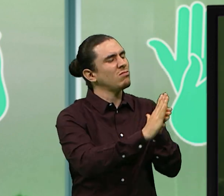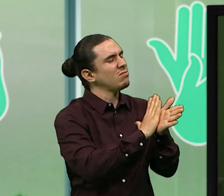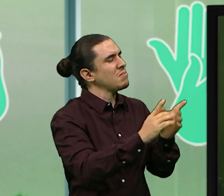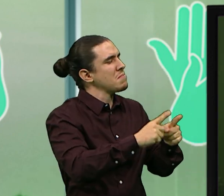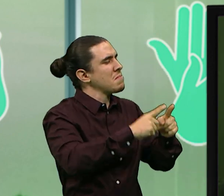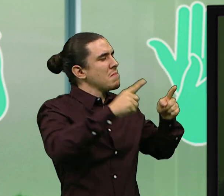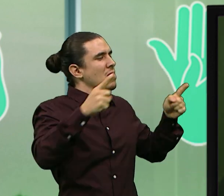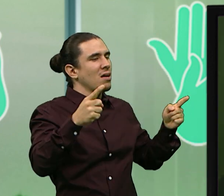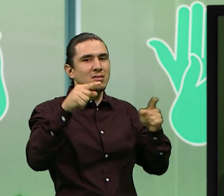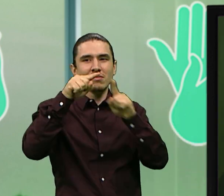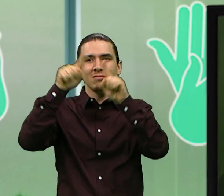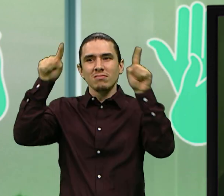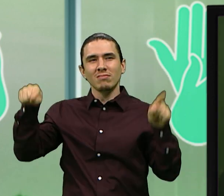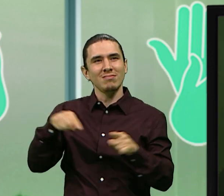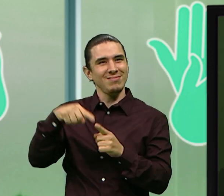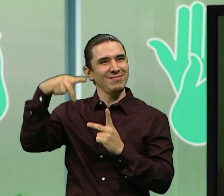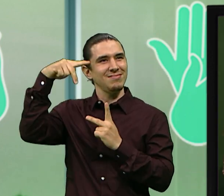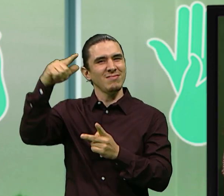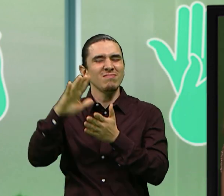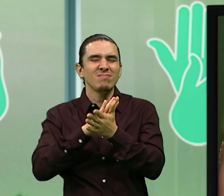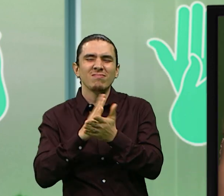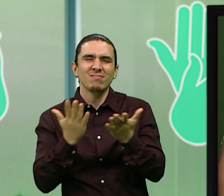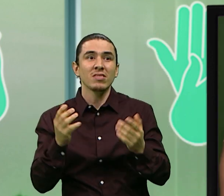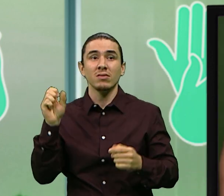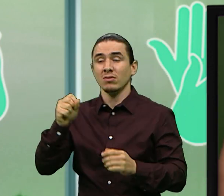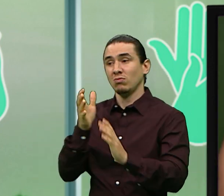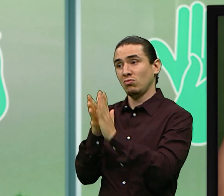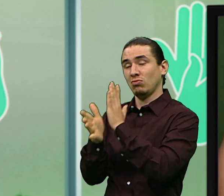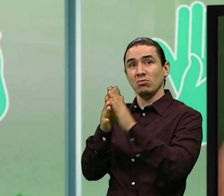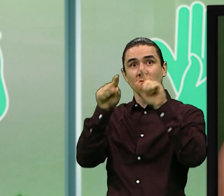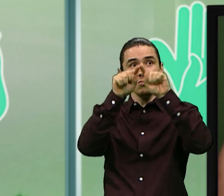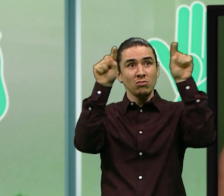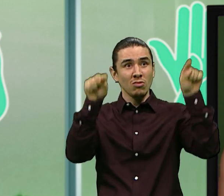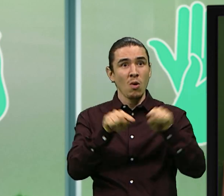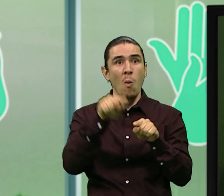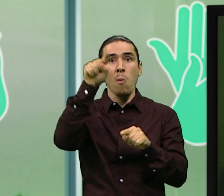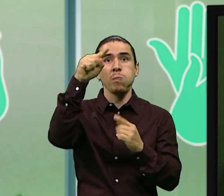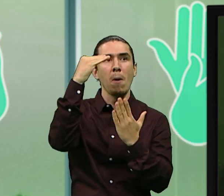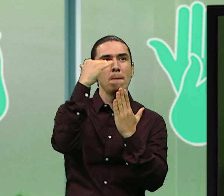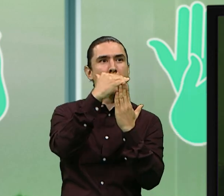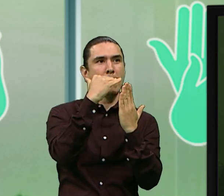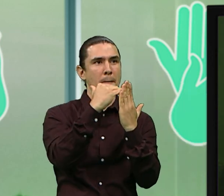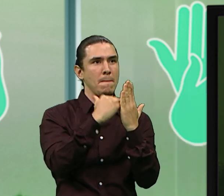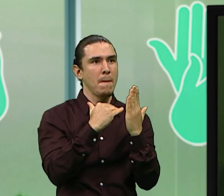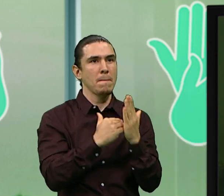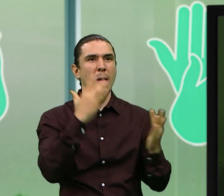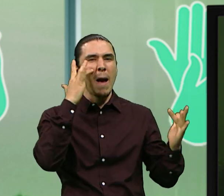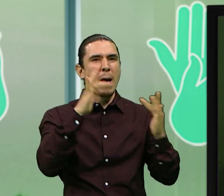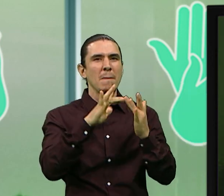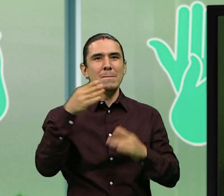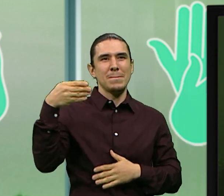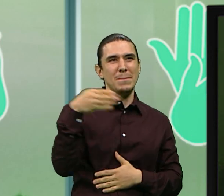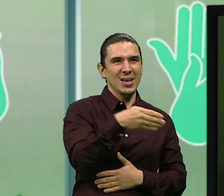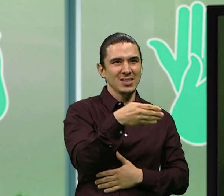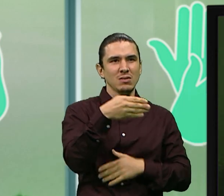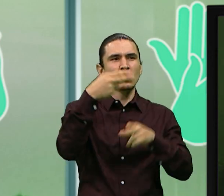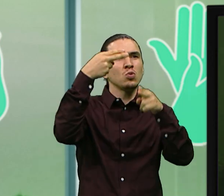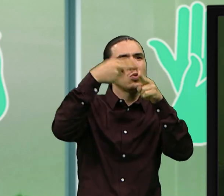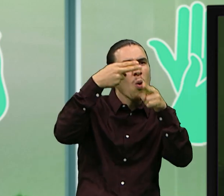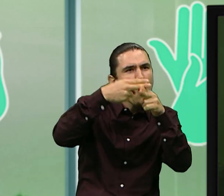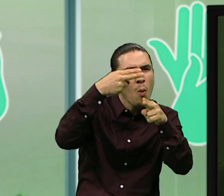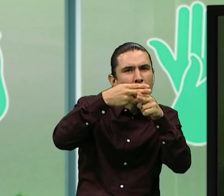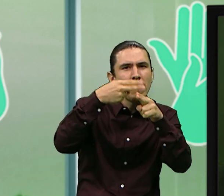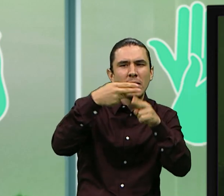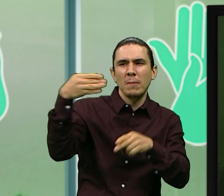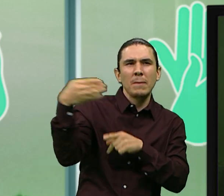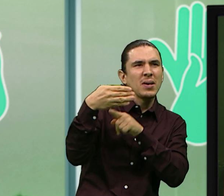esto que estamos viendo. Bueno, acá podemos ver que en cada pecera del parque hay un panel donde podemos